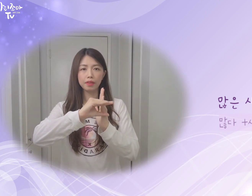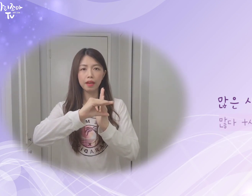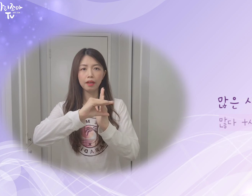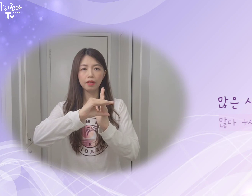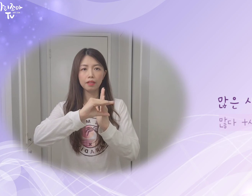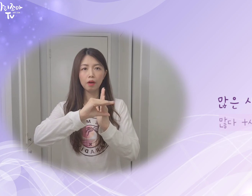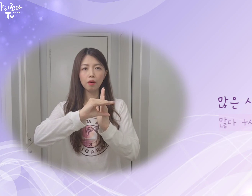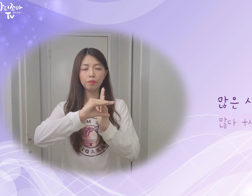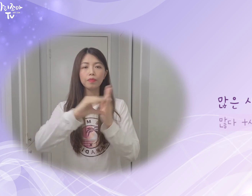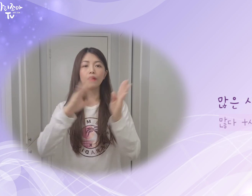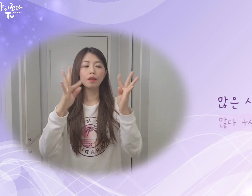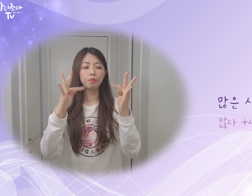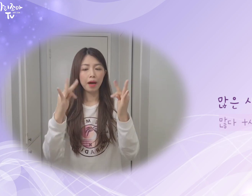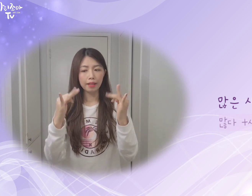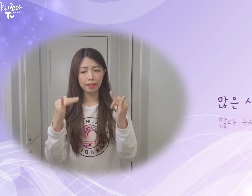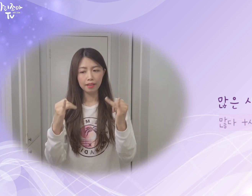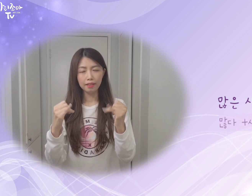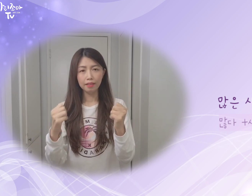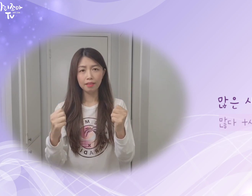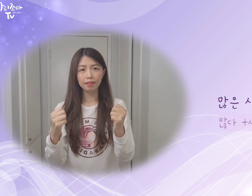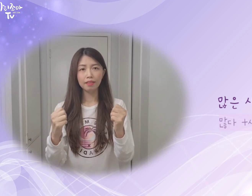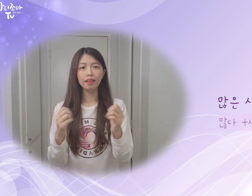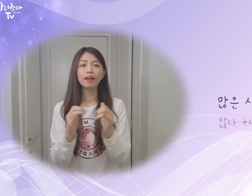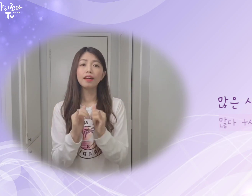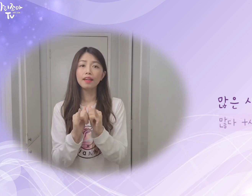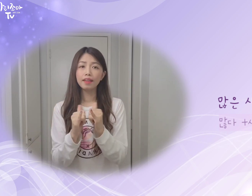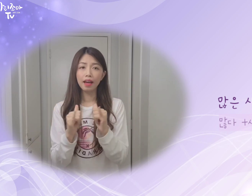수어입니다. 그래서. 많은. 많은.